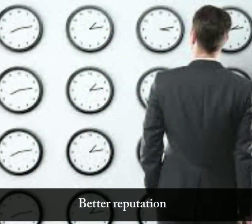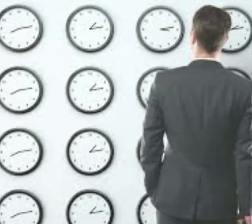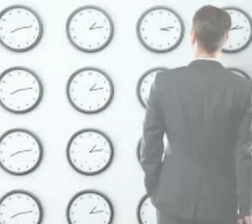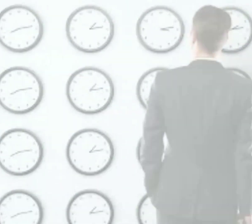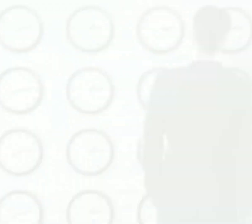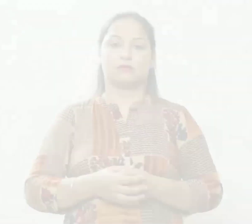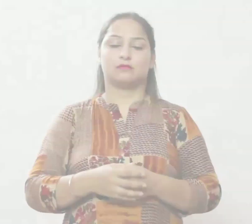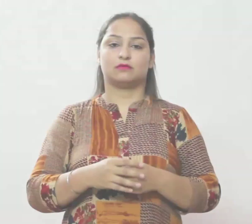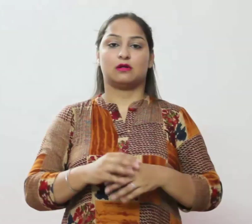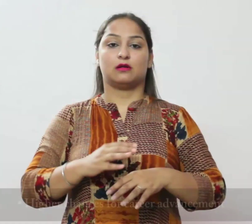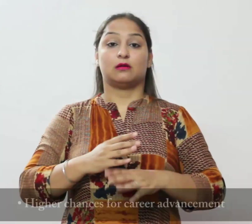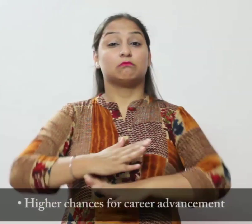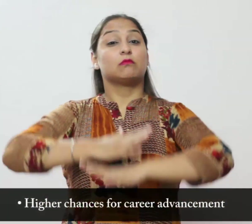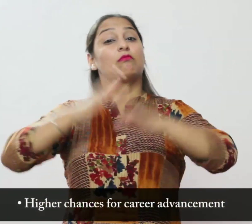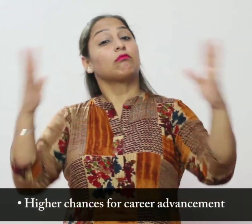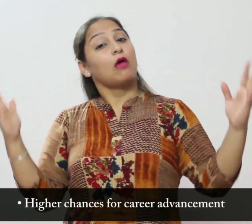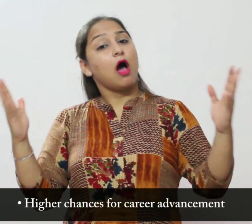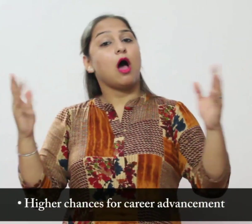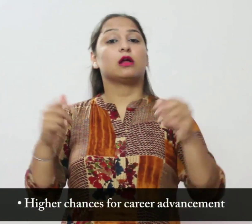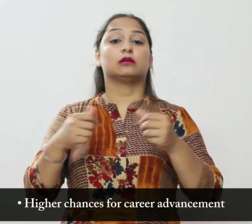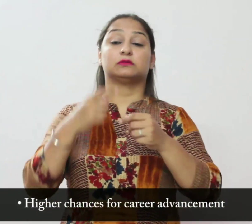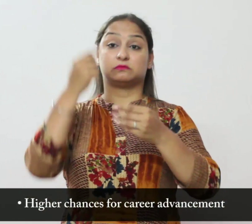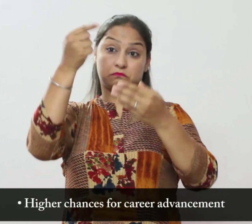करियर में उन्नती की अधिक संभावना है